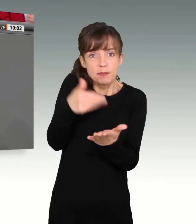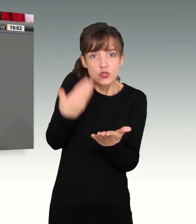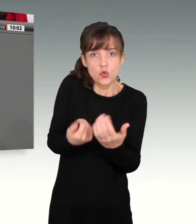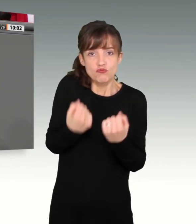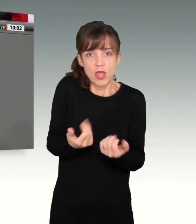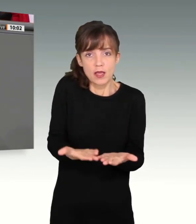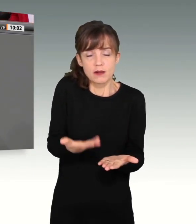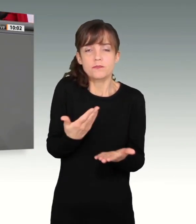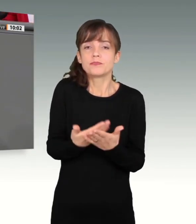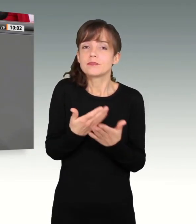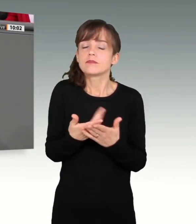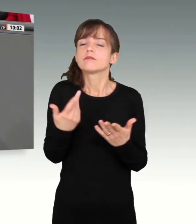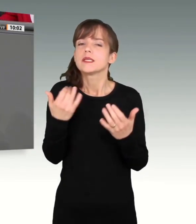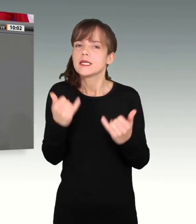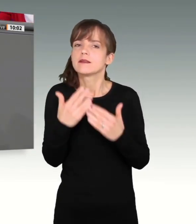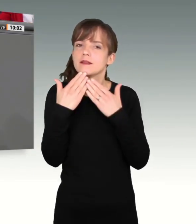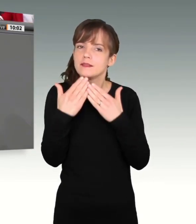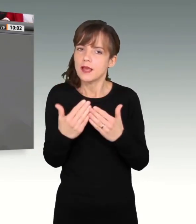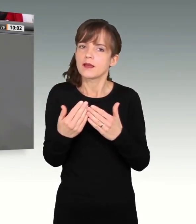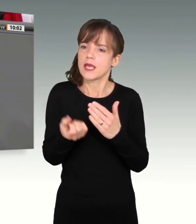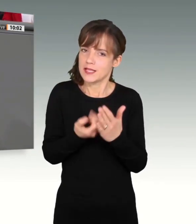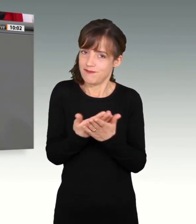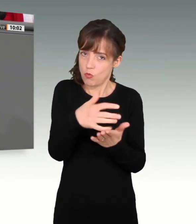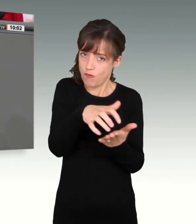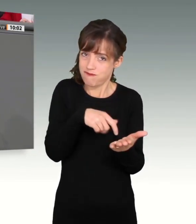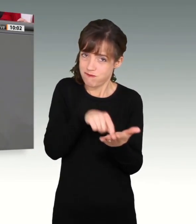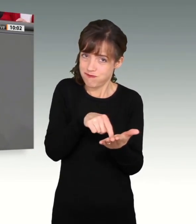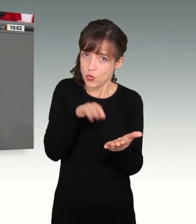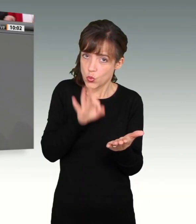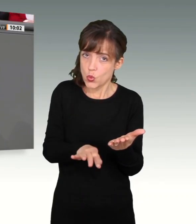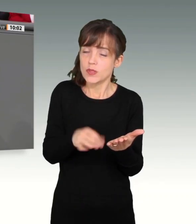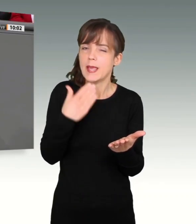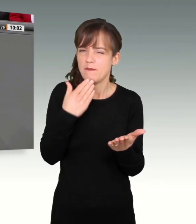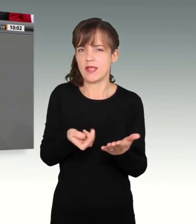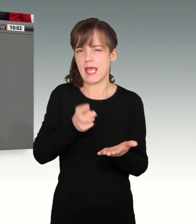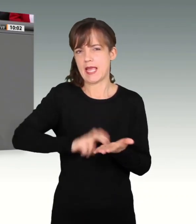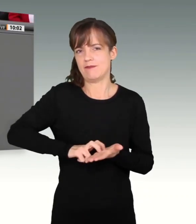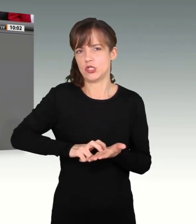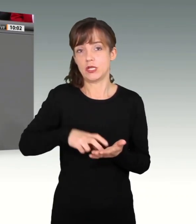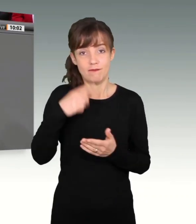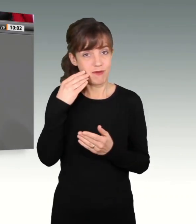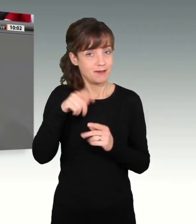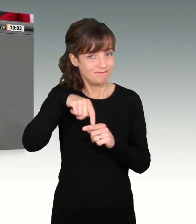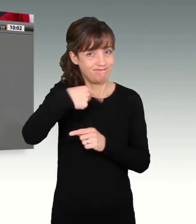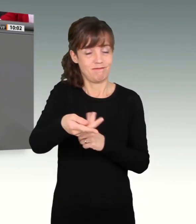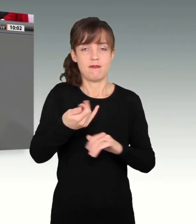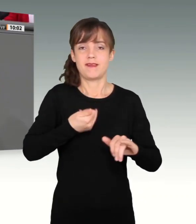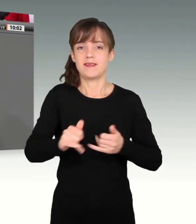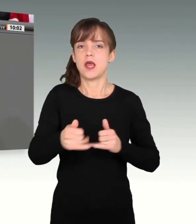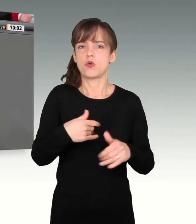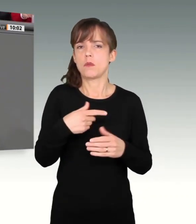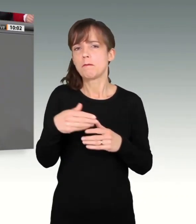Und weil das so ist, bedanke ich mich für den guten Entwurf, empfehle Ihnen zur Zustimmung im Januar. So lange können wir